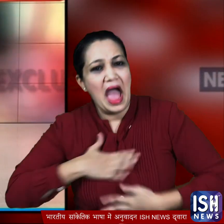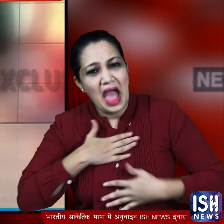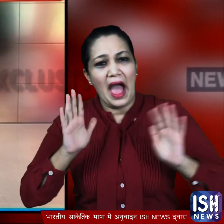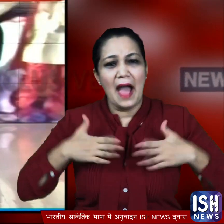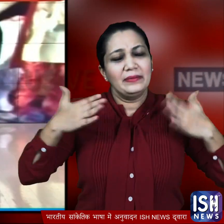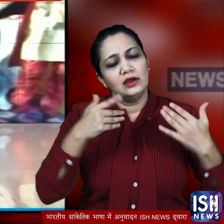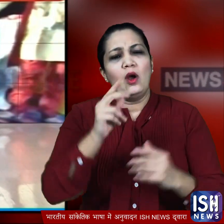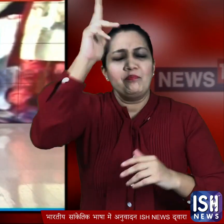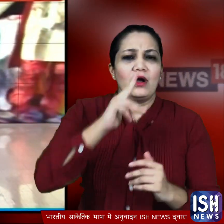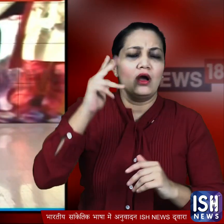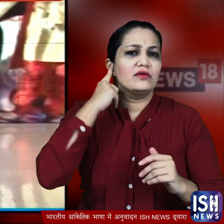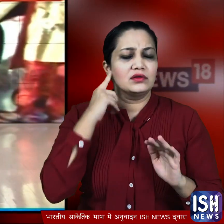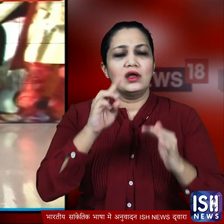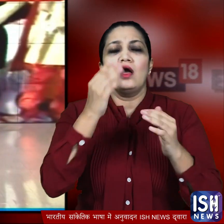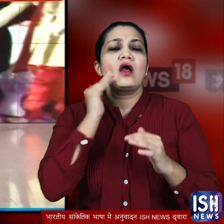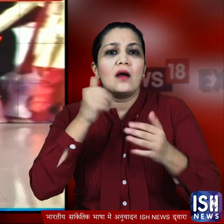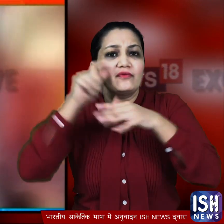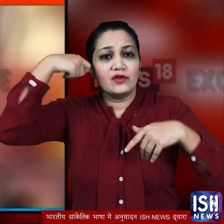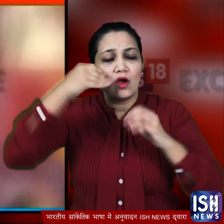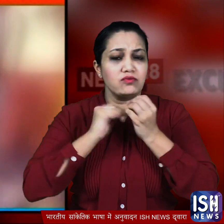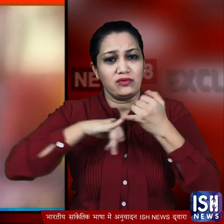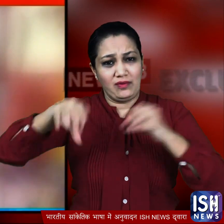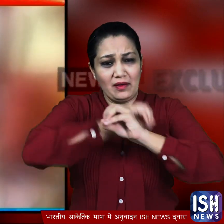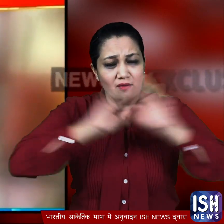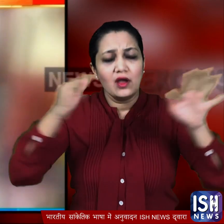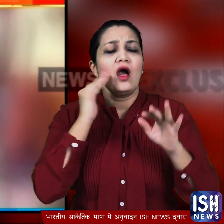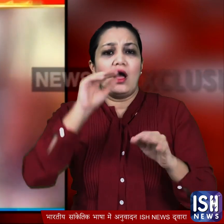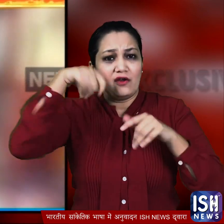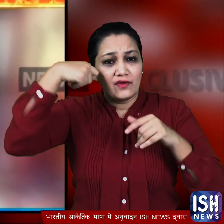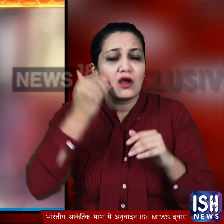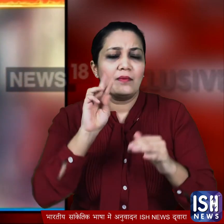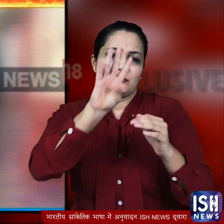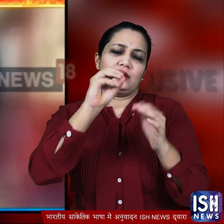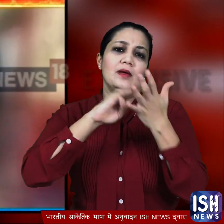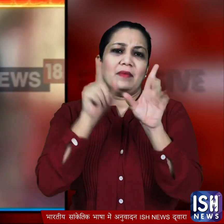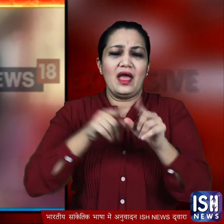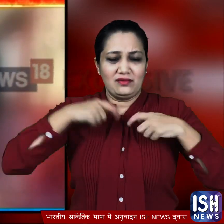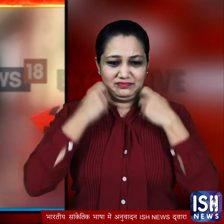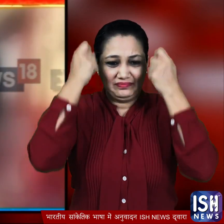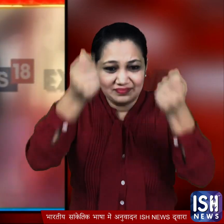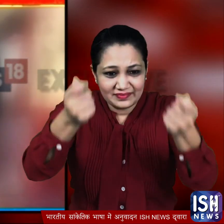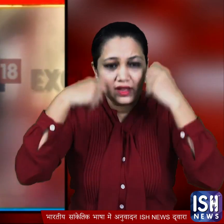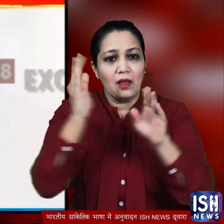वाइरल हो गया जो 30 मई का बताय जा रहा जिसमें दुलहन जैमाल से पहले हवा में गोली चलाती दिखी